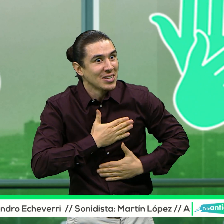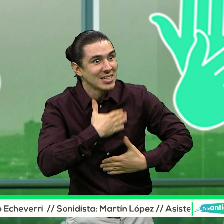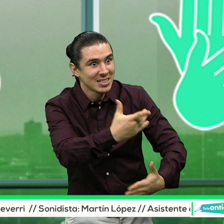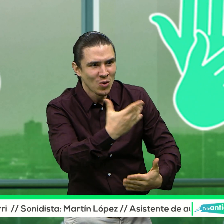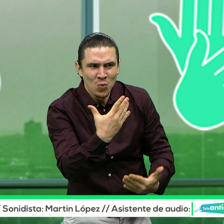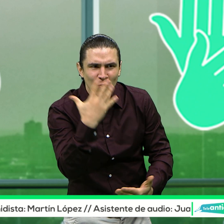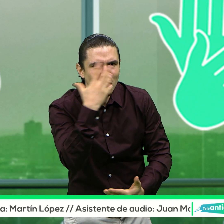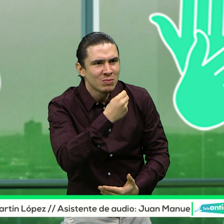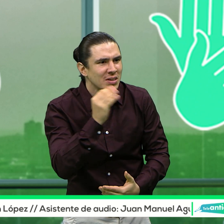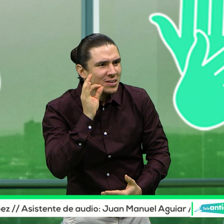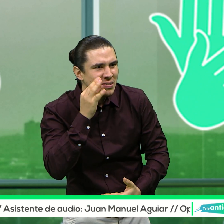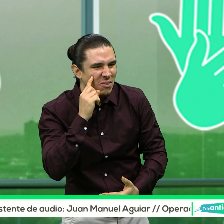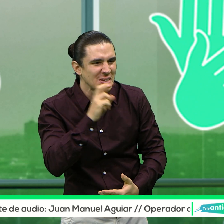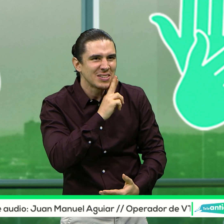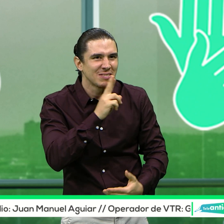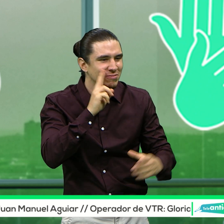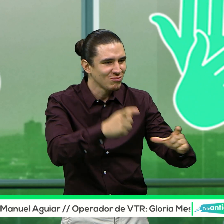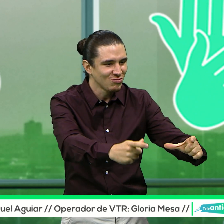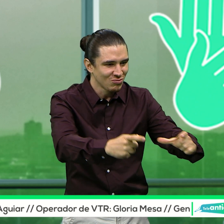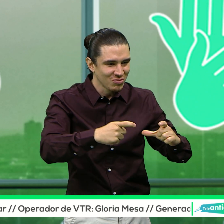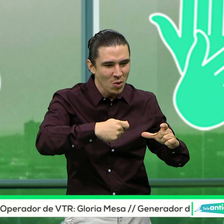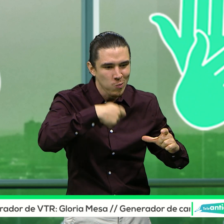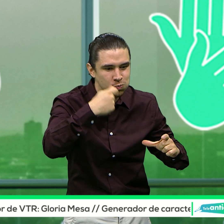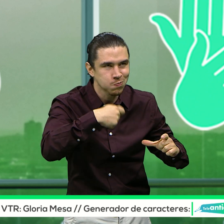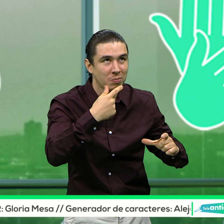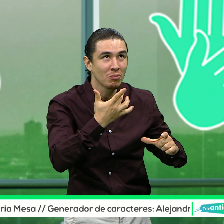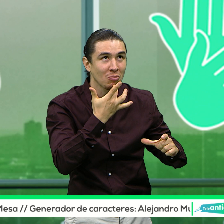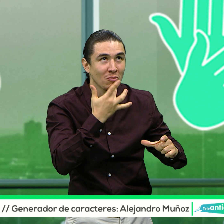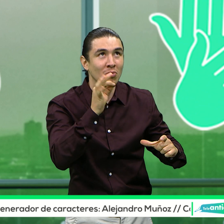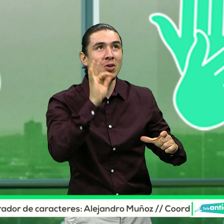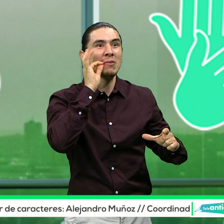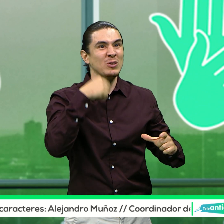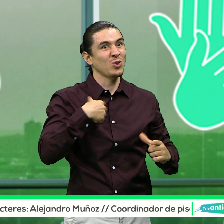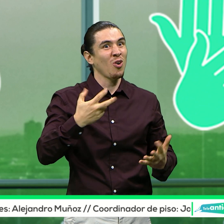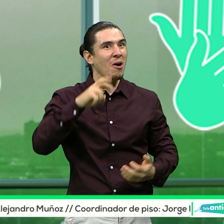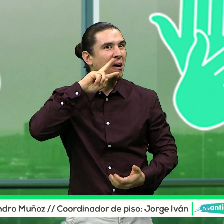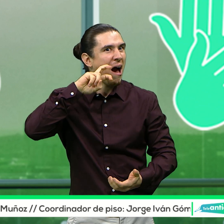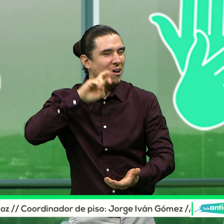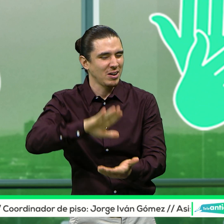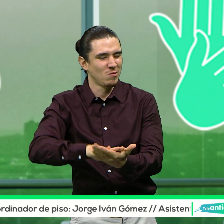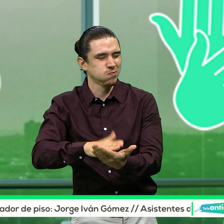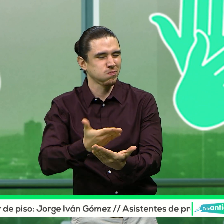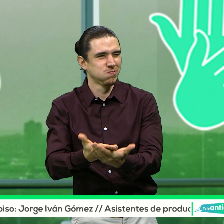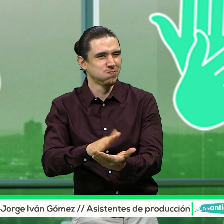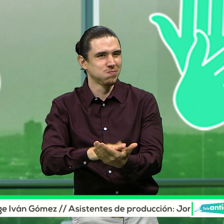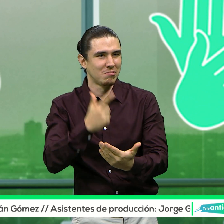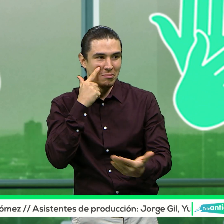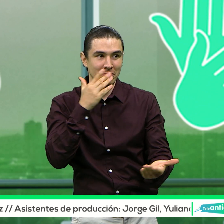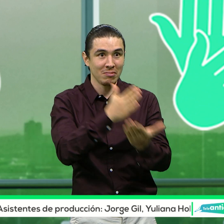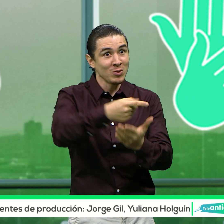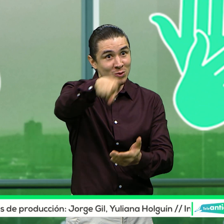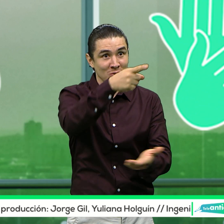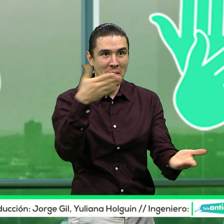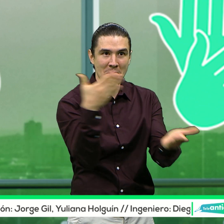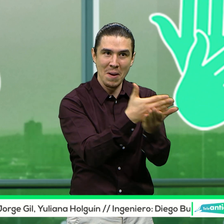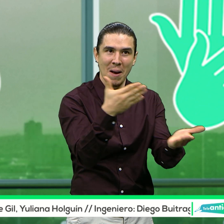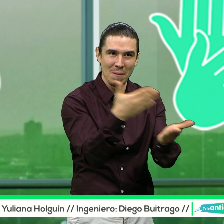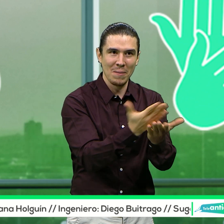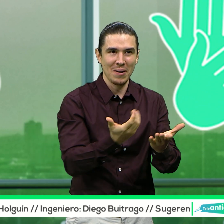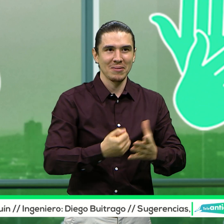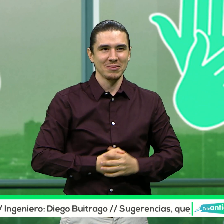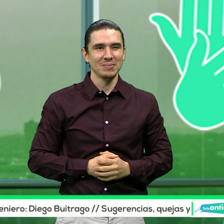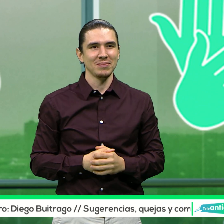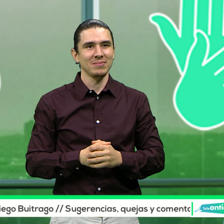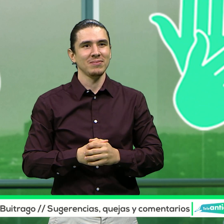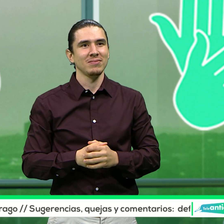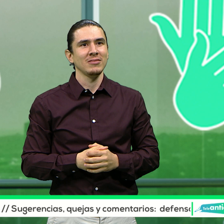Mayorista y voy a conocer a la churris. Y también a probar su carne sudada. Los invito a conocer y a probar estas